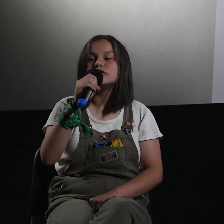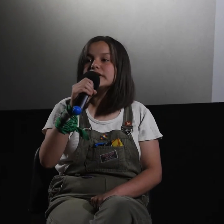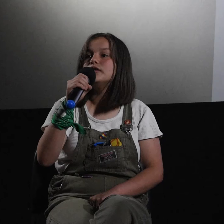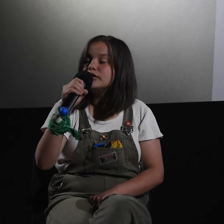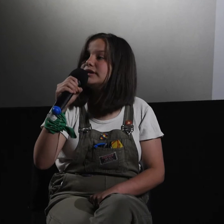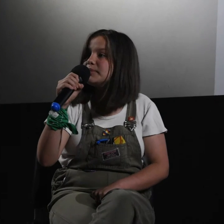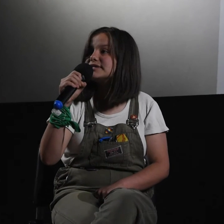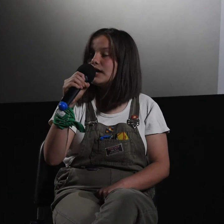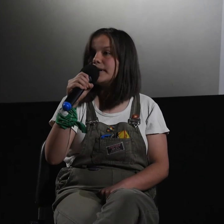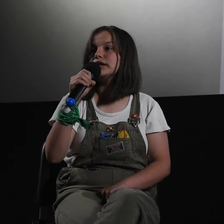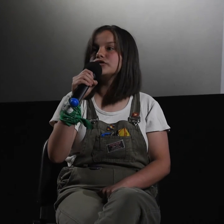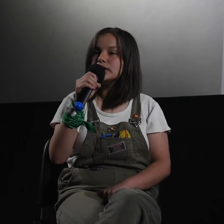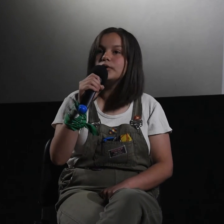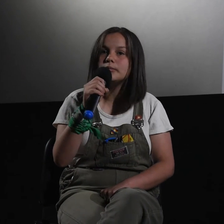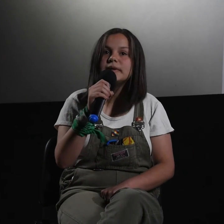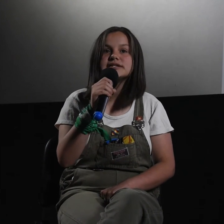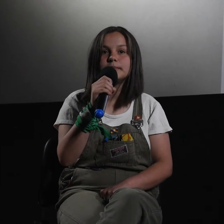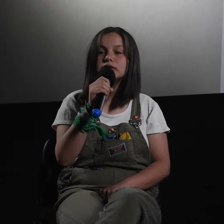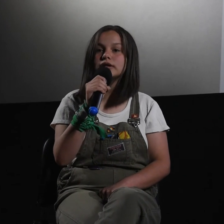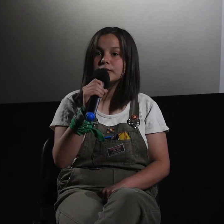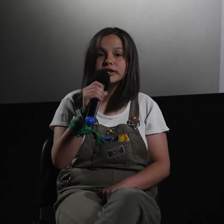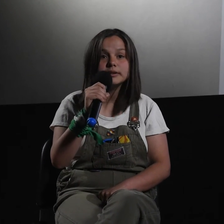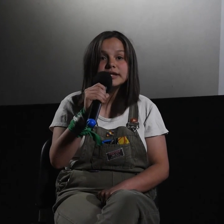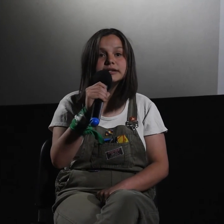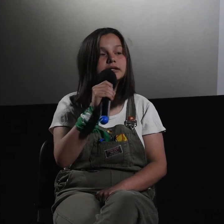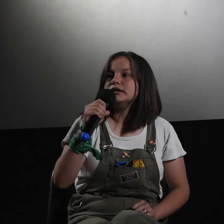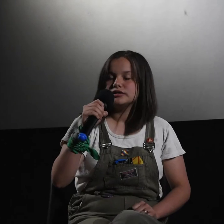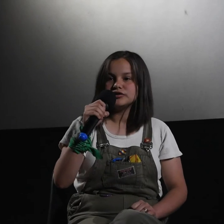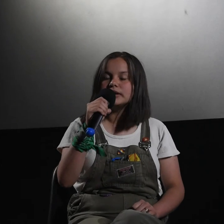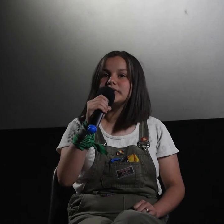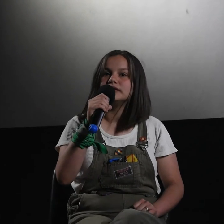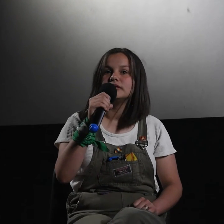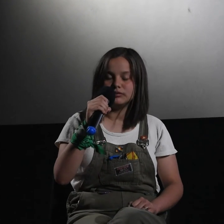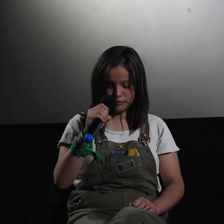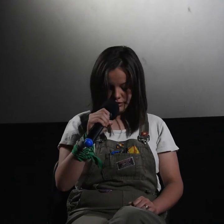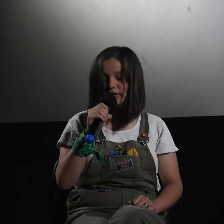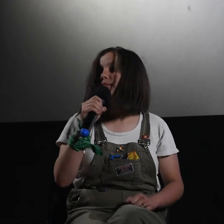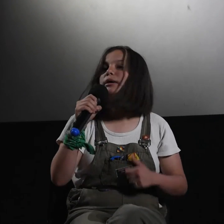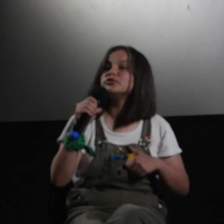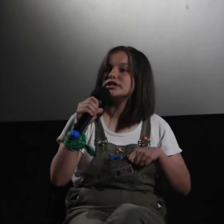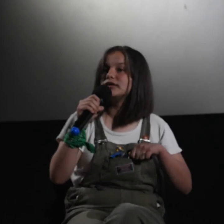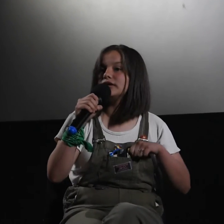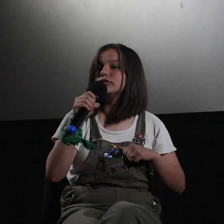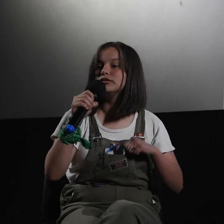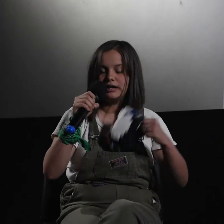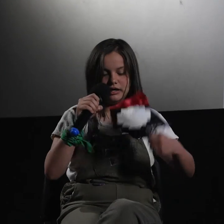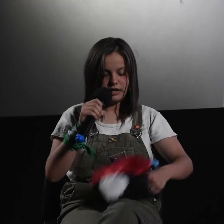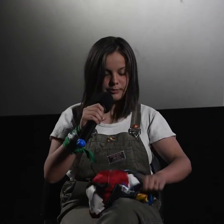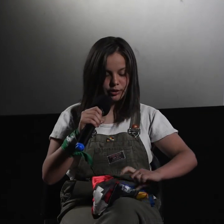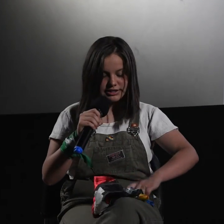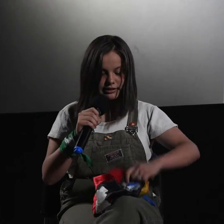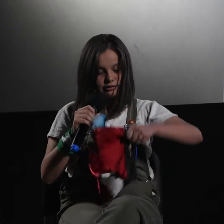Las cosas no están pensadas para que nosotros podamos participar correspondientemente. Yo también, como mapuche, quiero